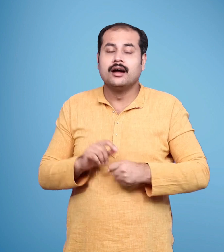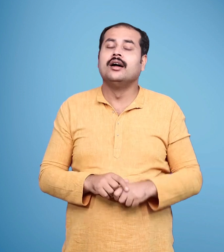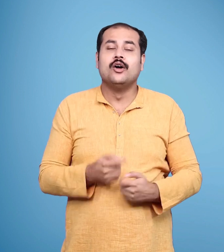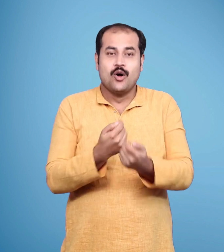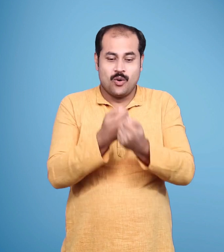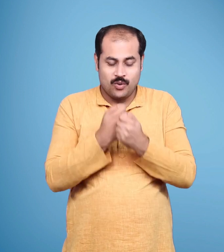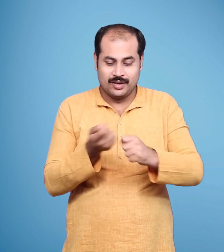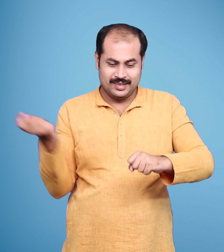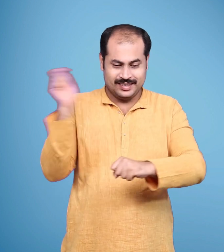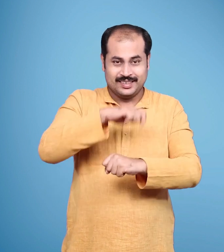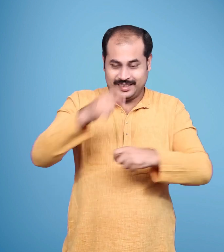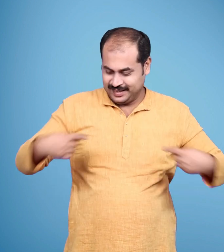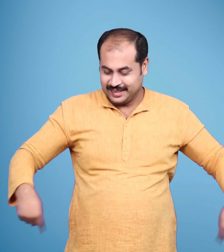वी रत पर बैठे हैं